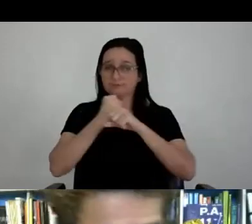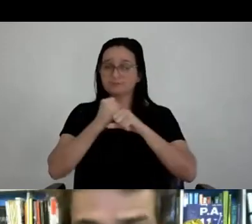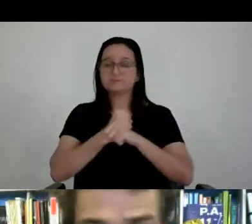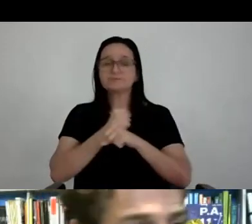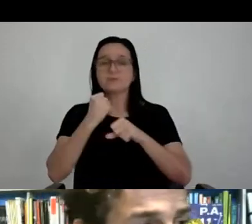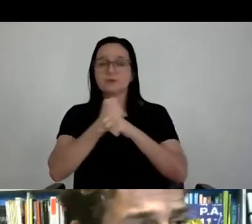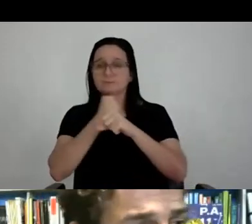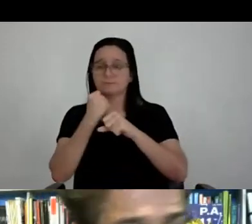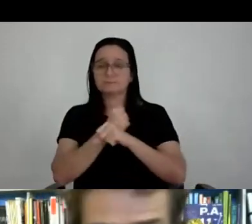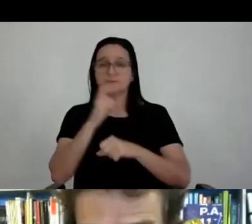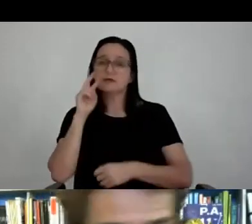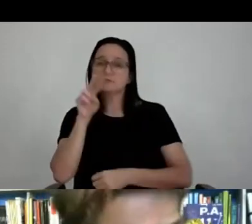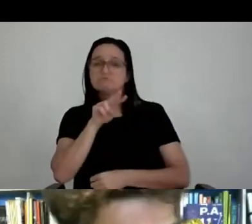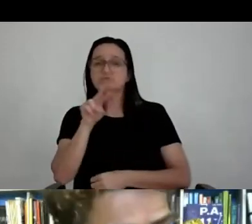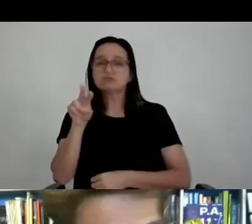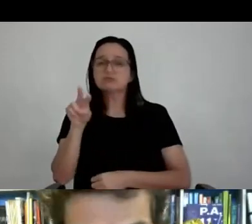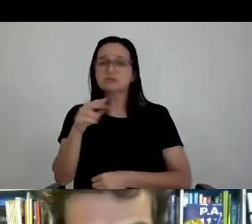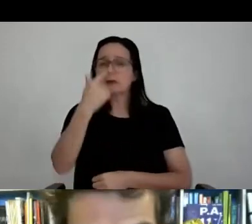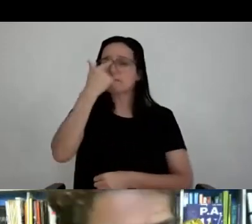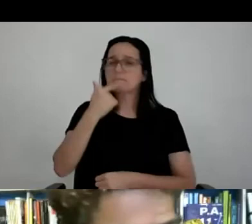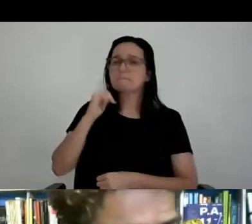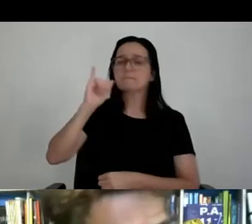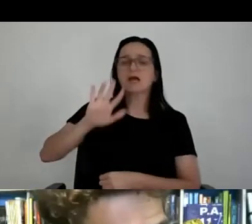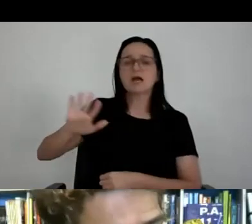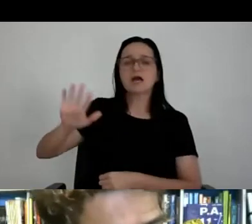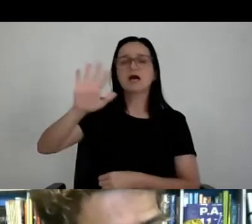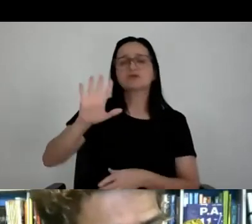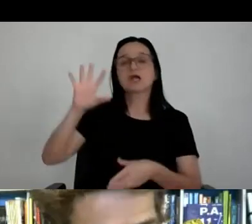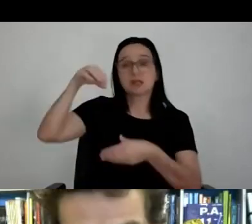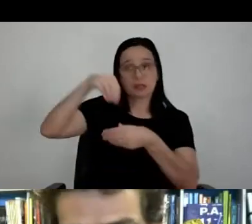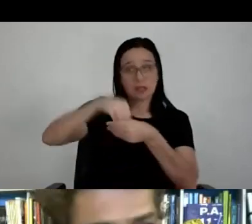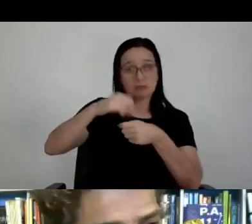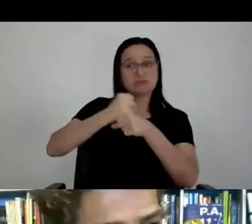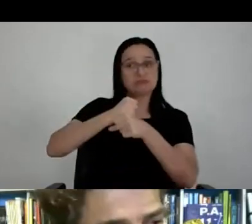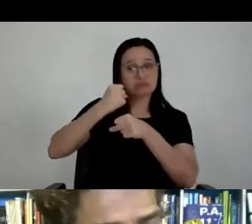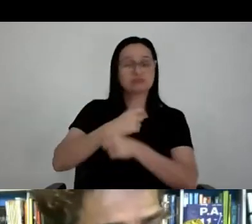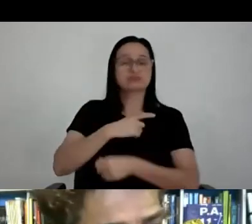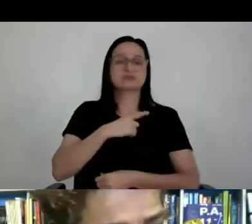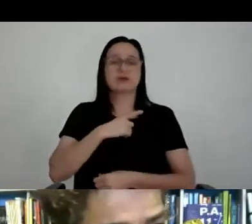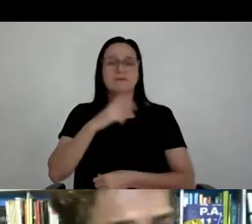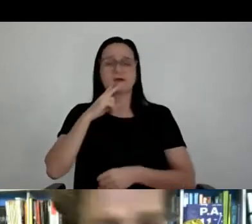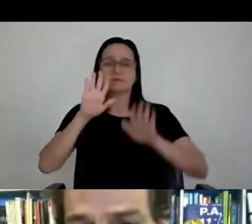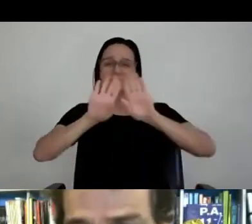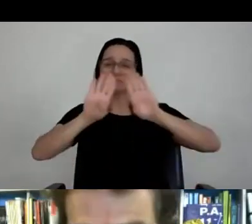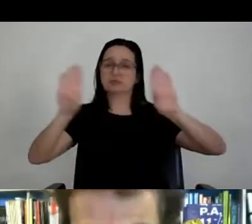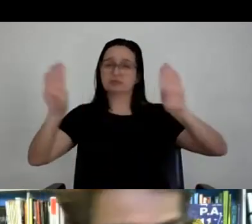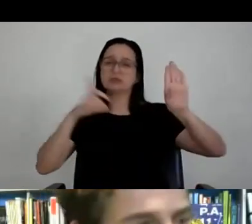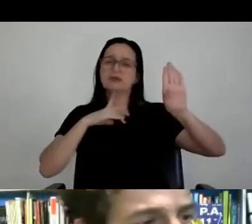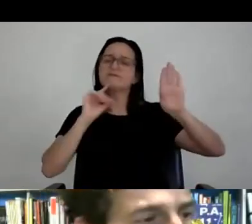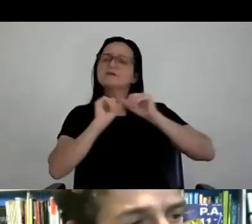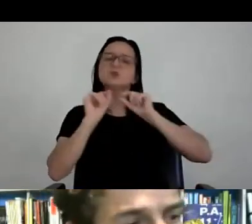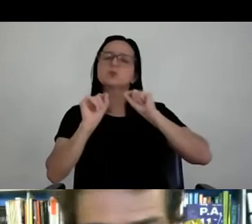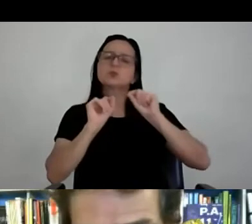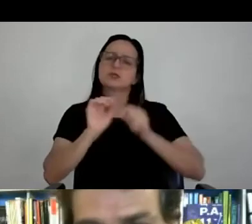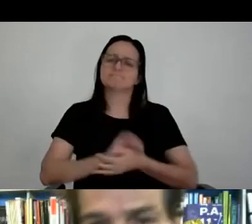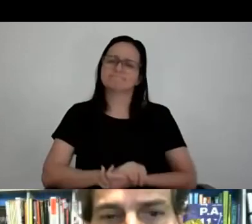com essa... E aí, qual é a imagem disso aí? A gente fez a parte interna também toda, mas, falando da fachada, tinha essa questão, o a gente faz com isso aí? Como é que